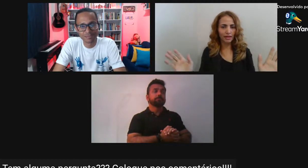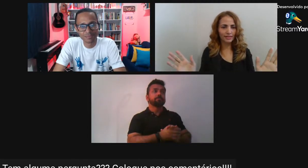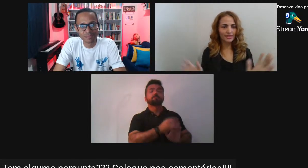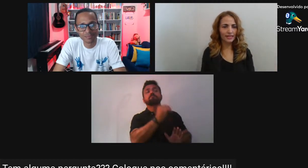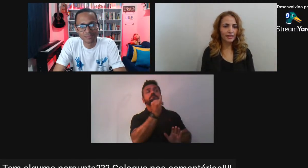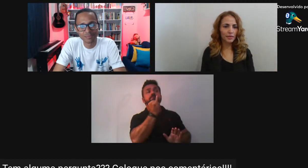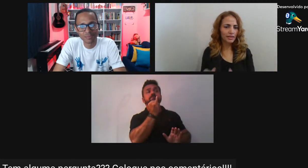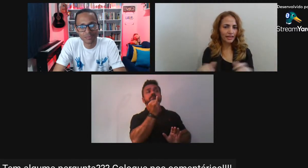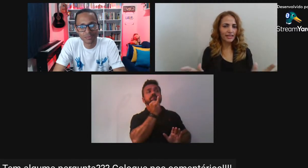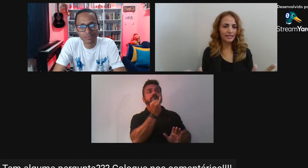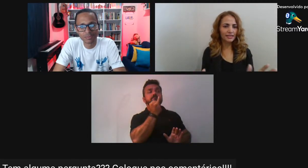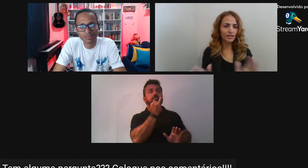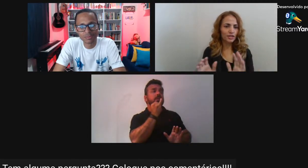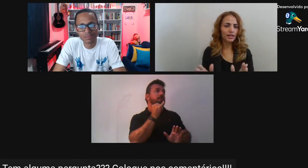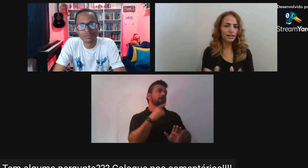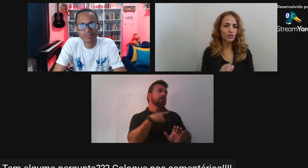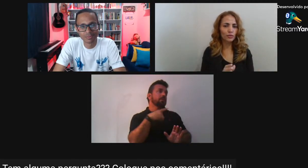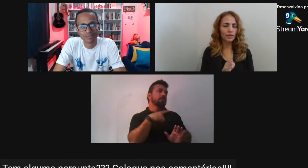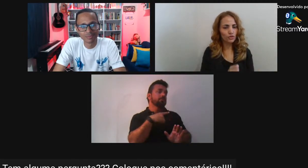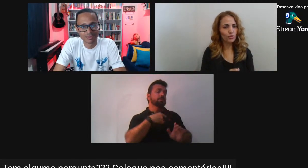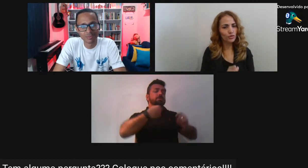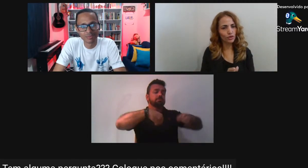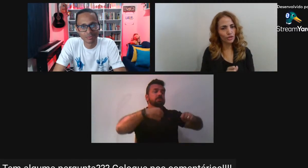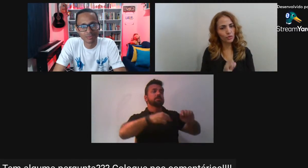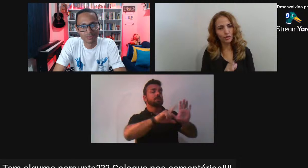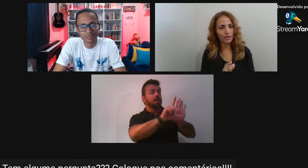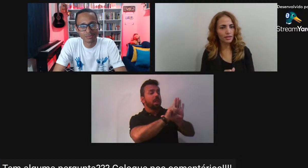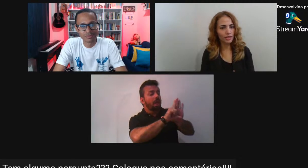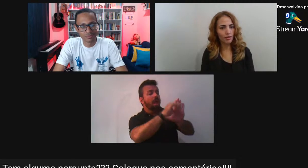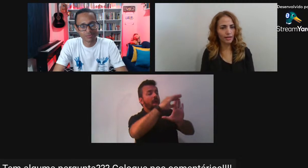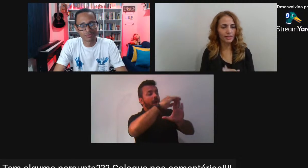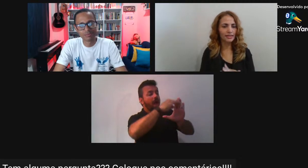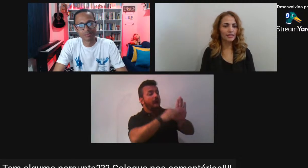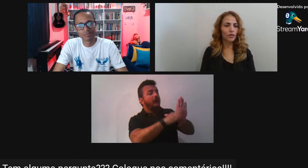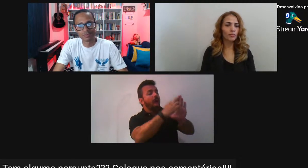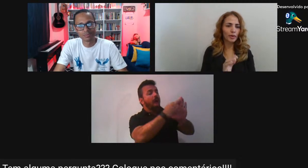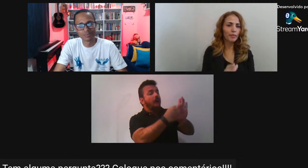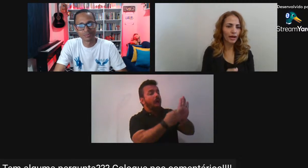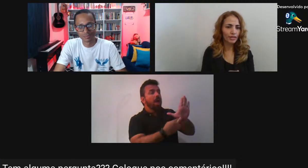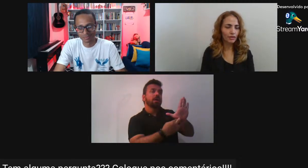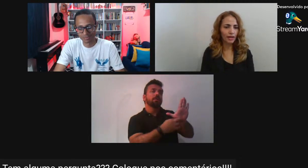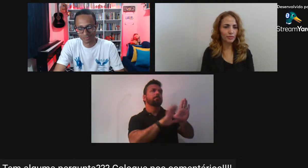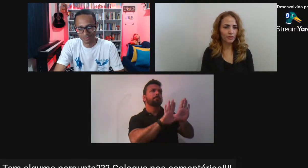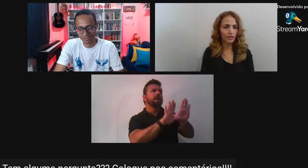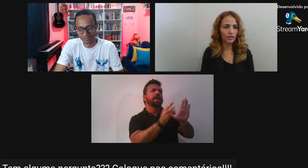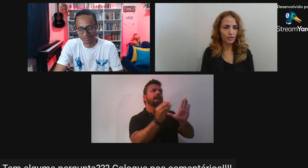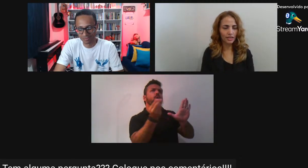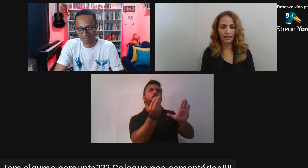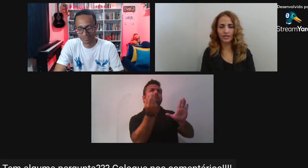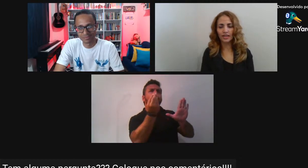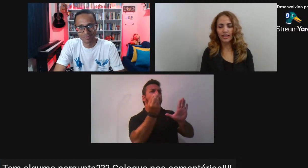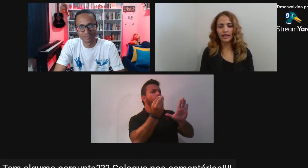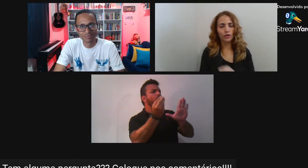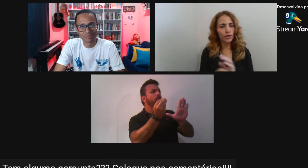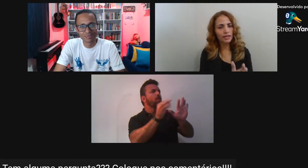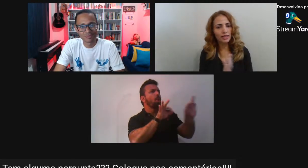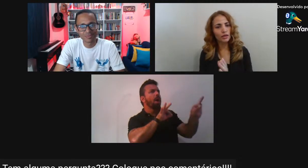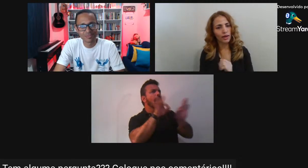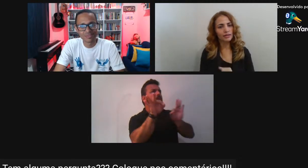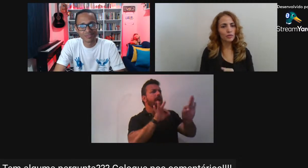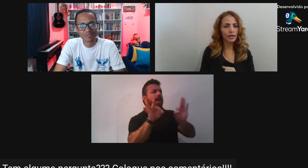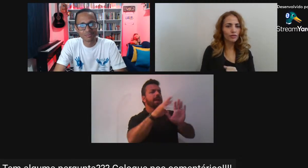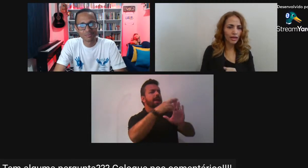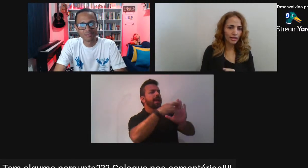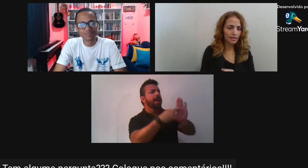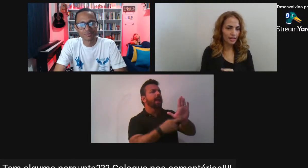Bolas e massas Mas quem tem que discernir Sobre isso Somos nós Com uma educação adequada Com um preparo adequado Para viver em sociedade Com leis